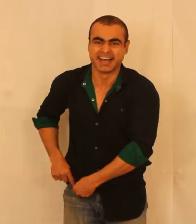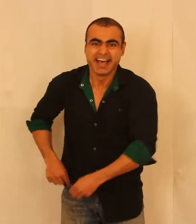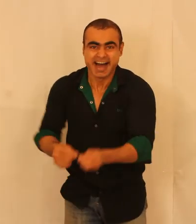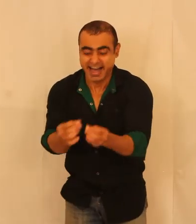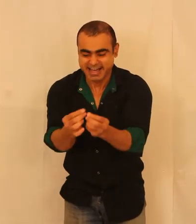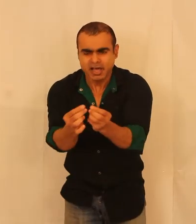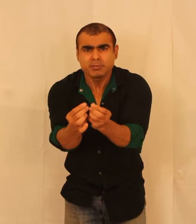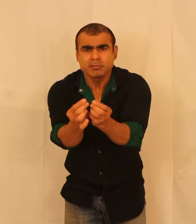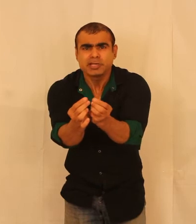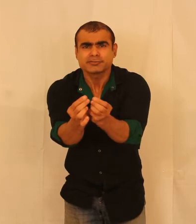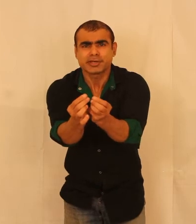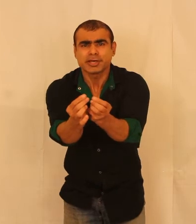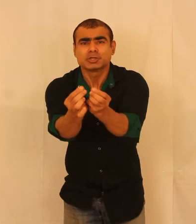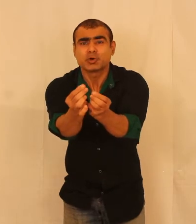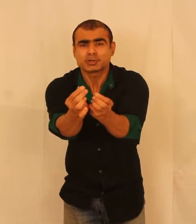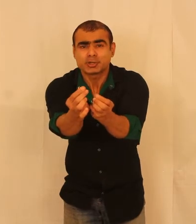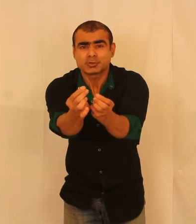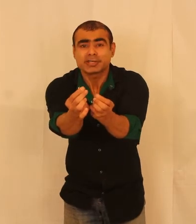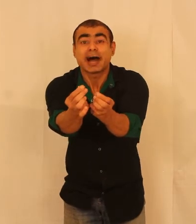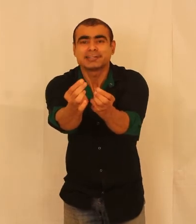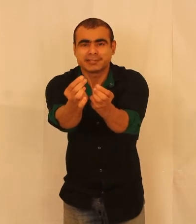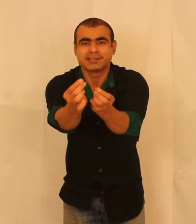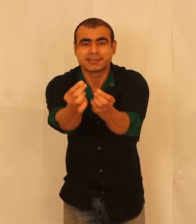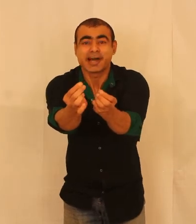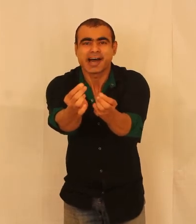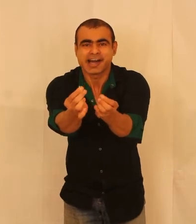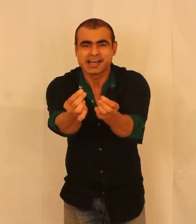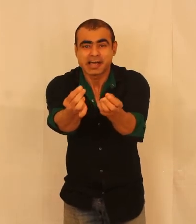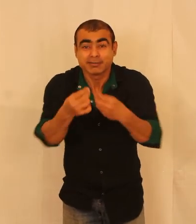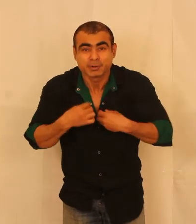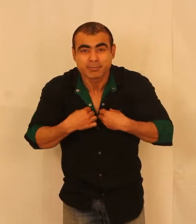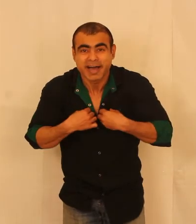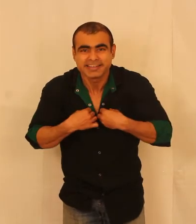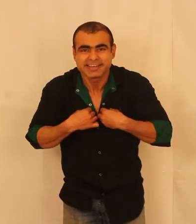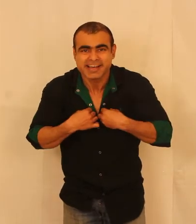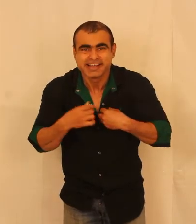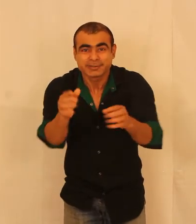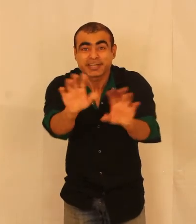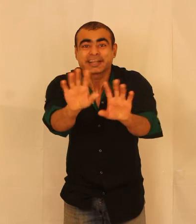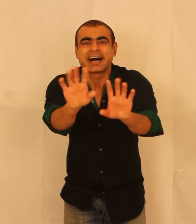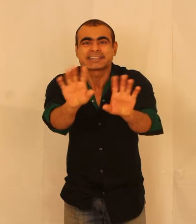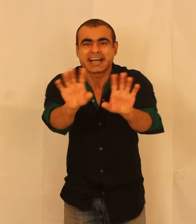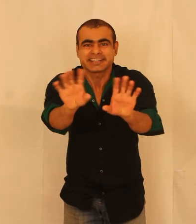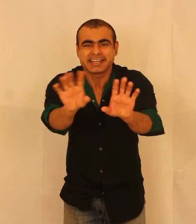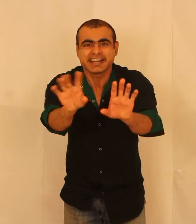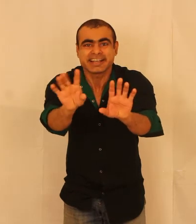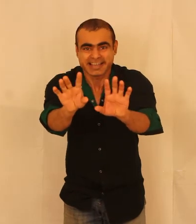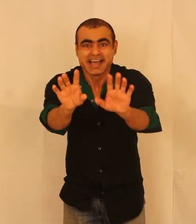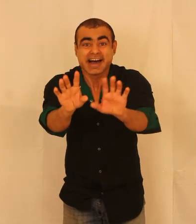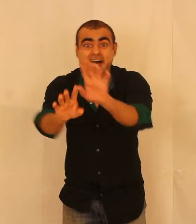हां, हम इपिलिट से तोड़े थोड़े थोड़े गाल चील देते, हां हम तोड़े भाई है ना, तो जदा कार्चार्ट नहीं करेंगे, हां